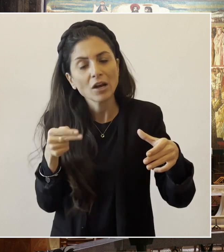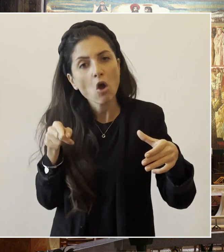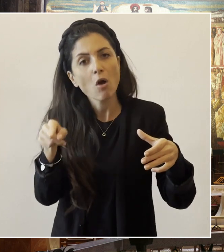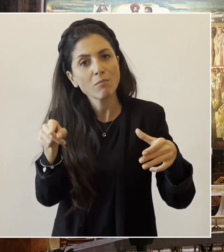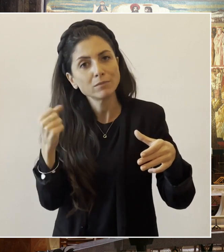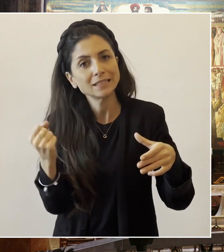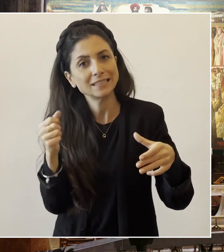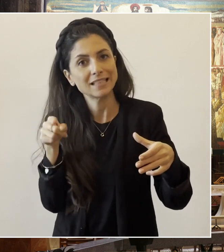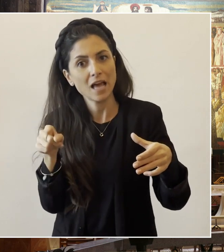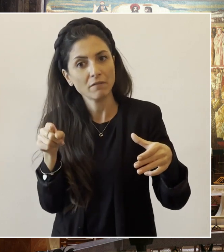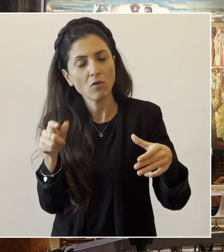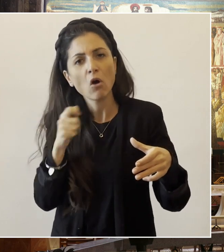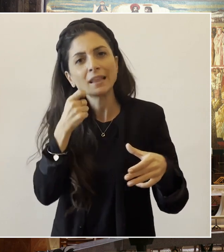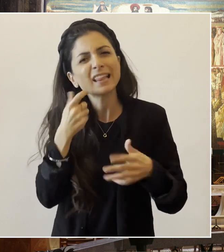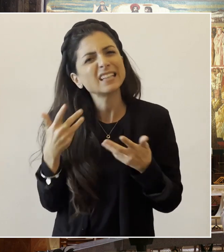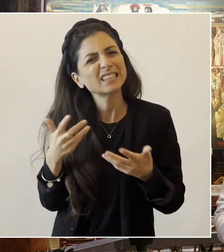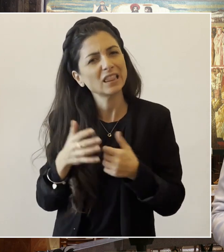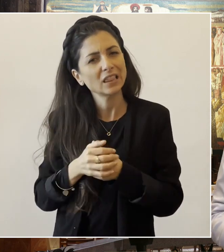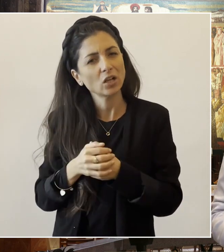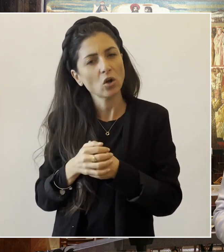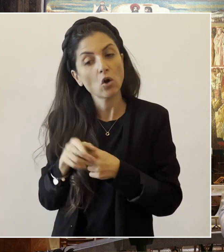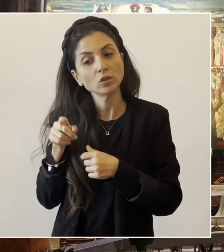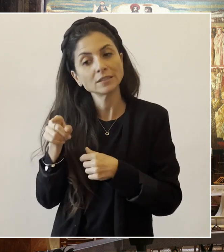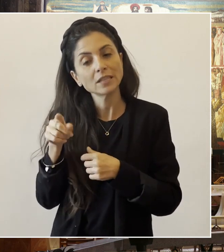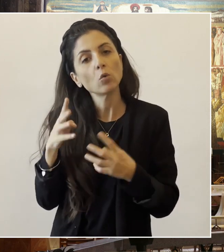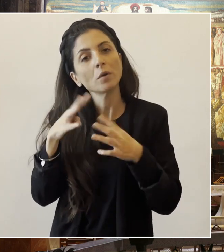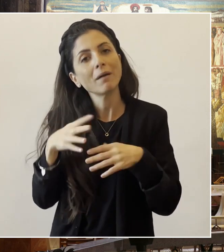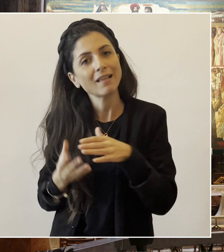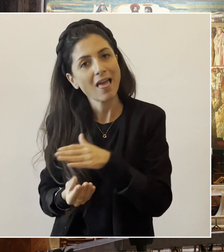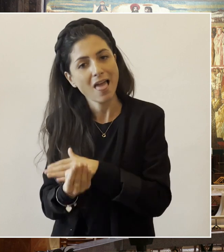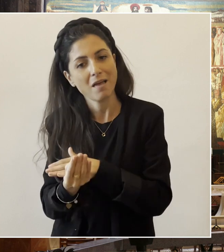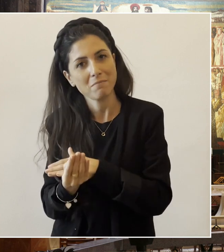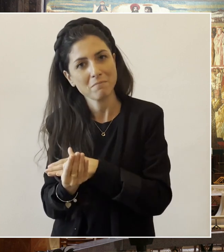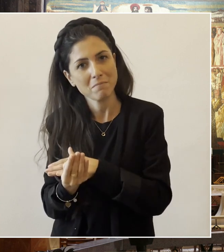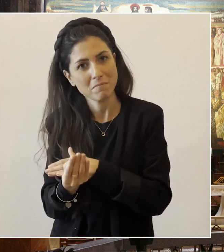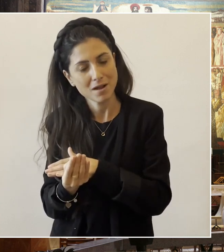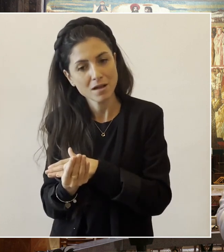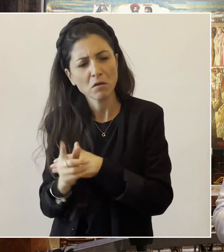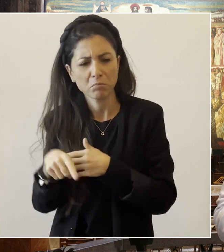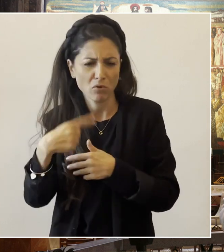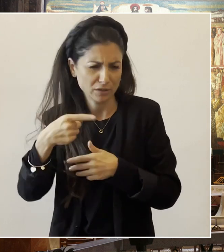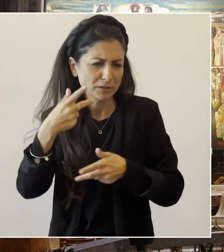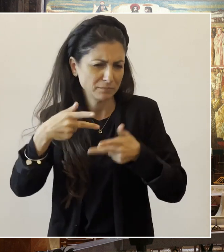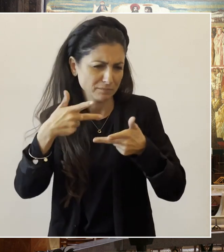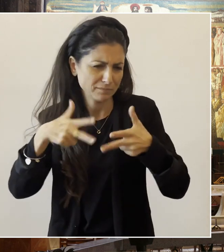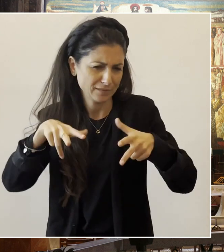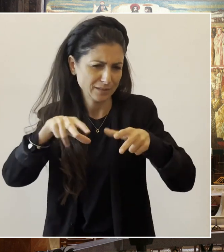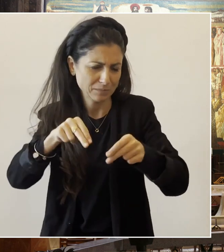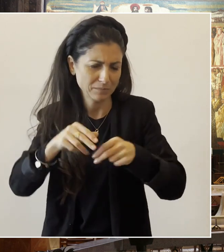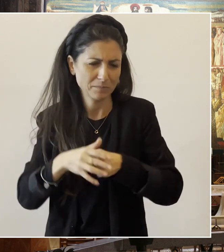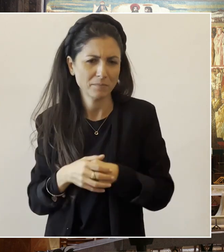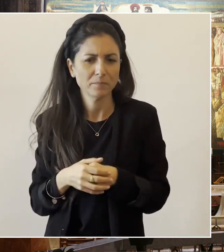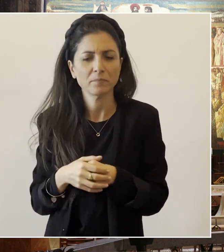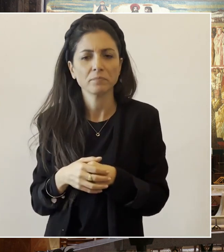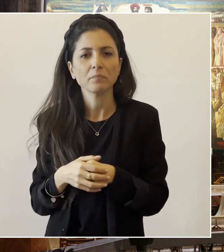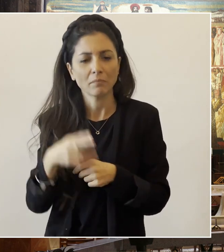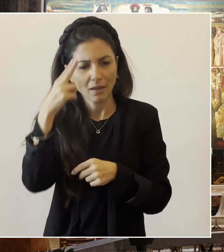comunità cristiane. E' interessante che se nella prima notte della sua vita Gesù è a